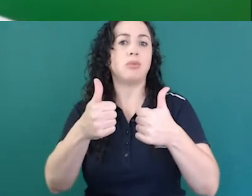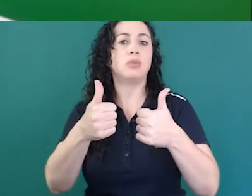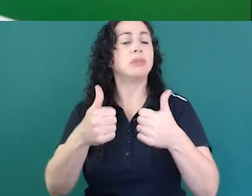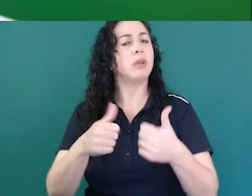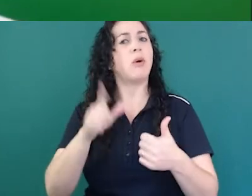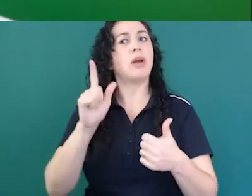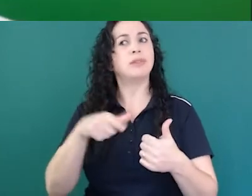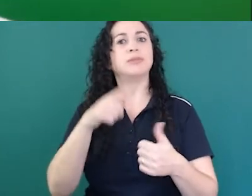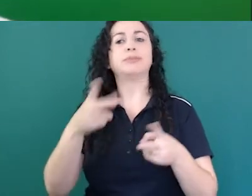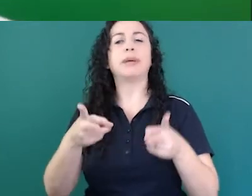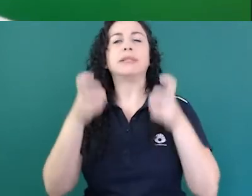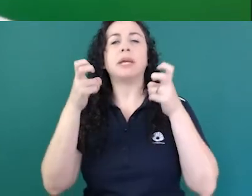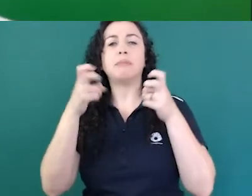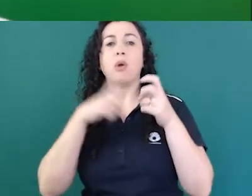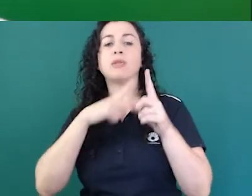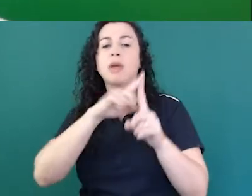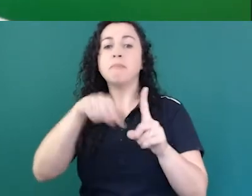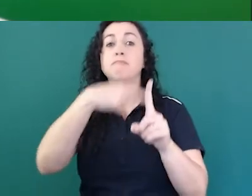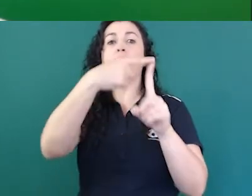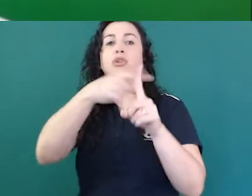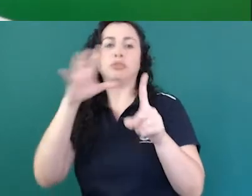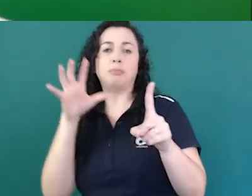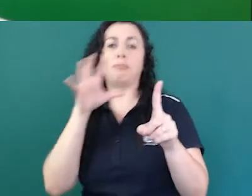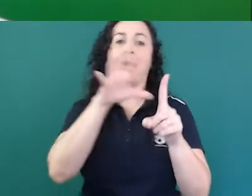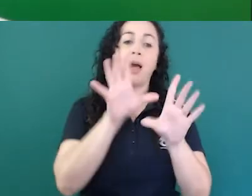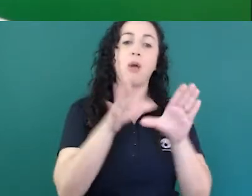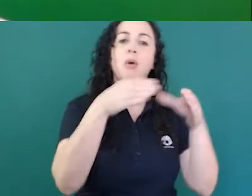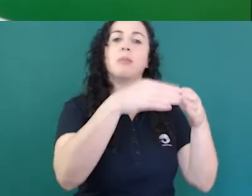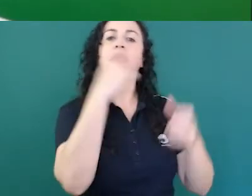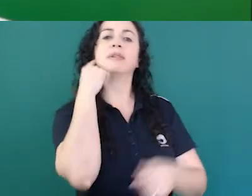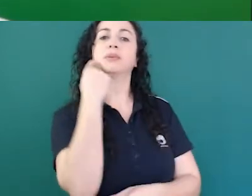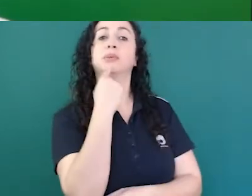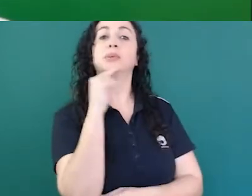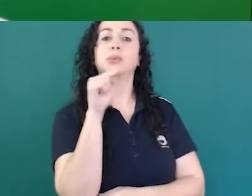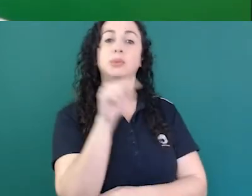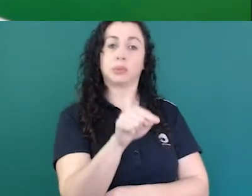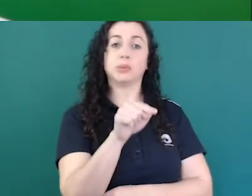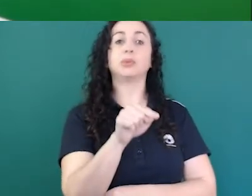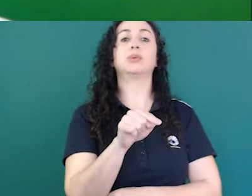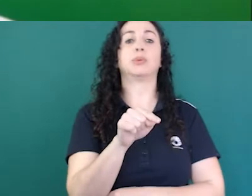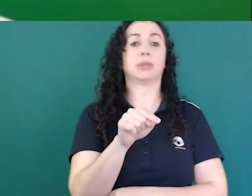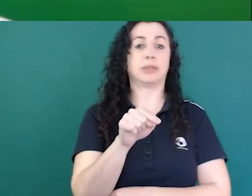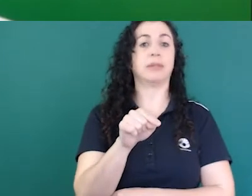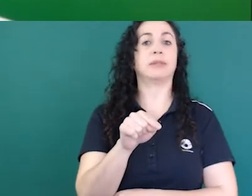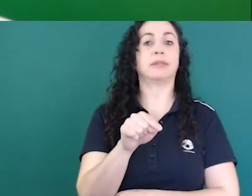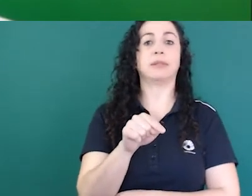a comunidade surda a informação em particular da educação elas possam